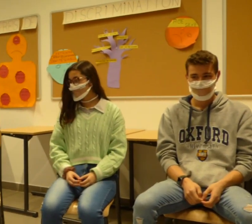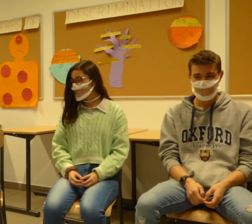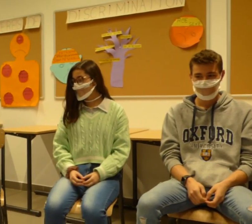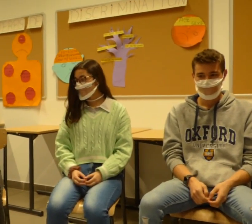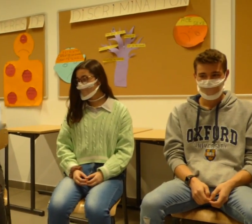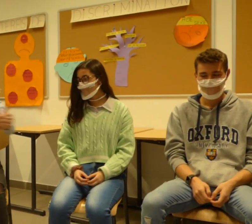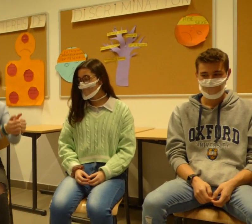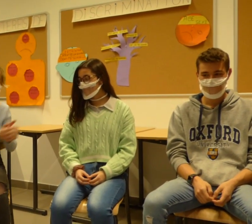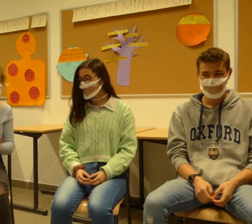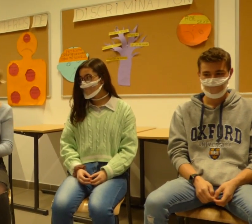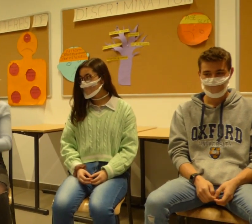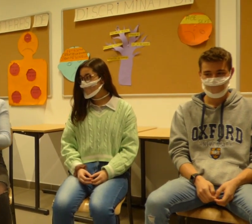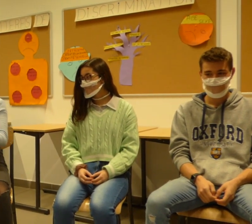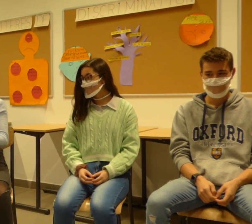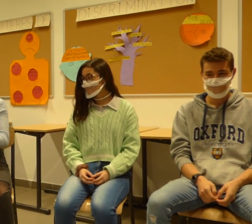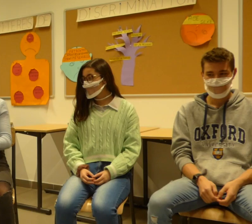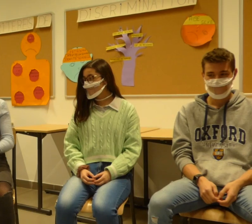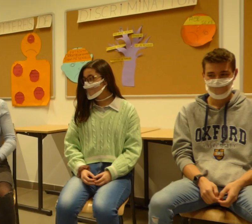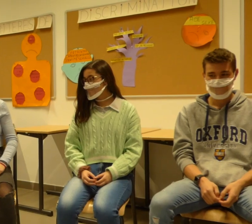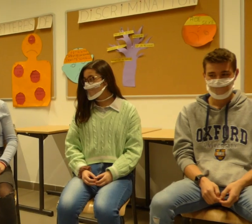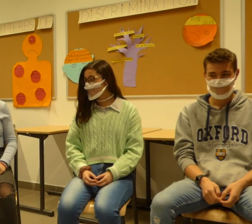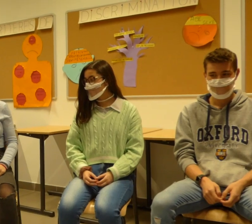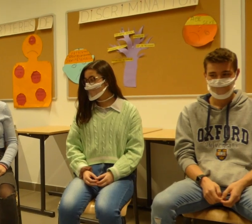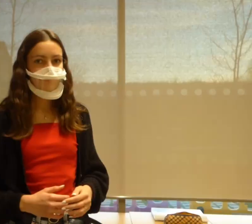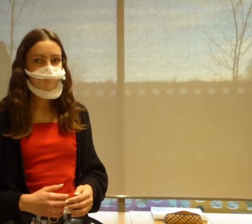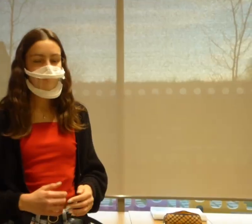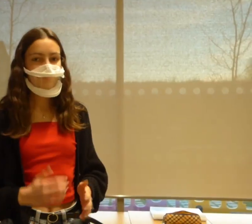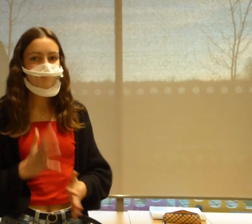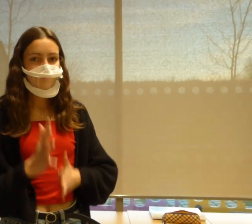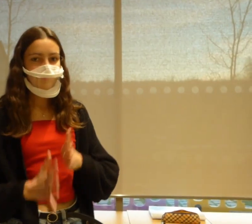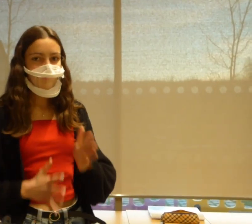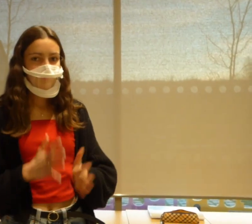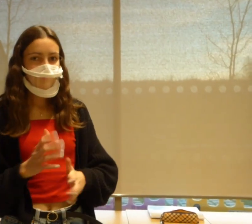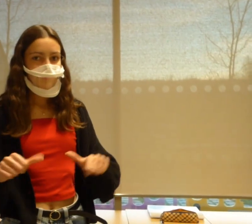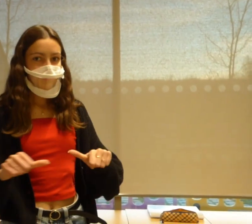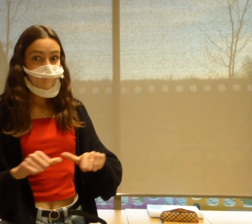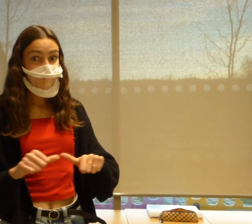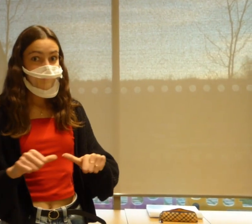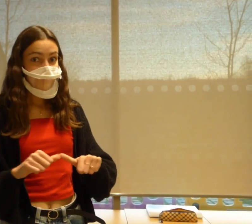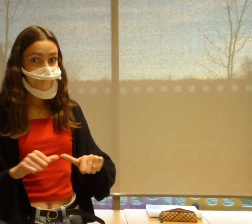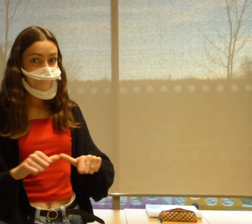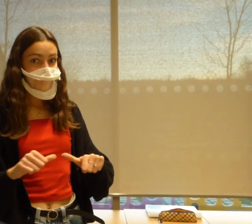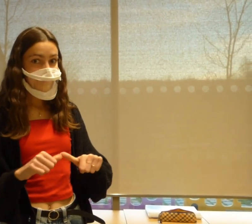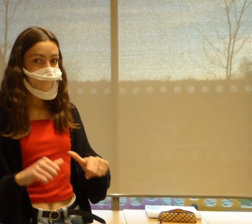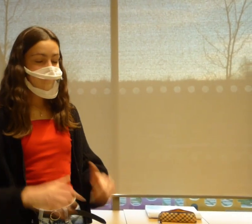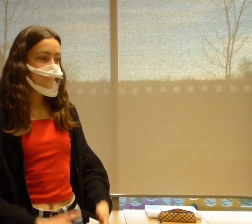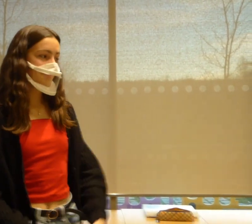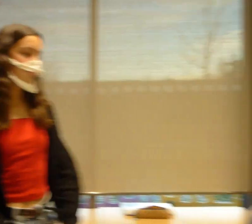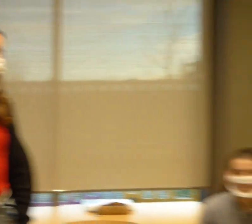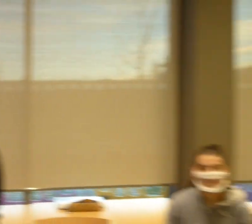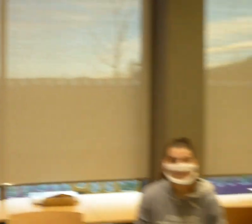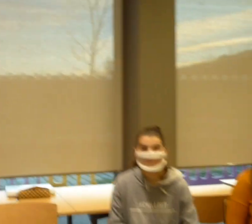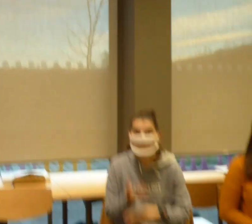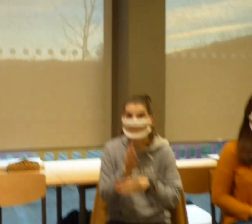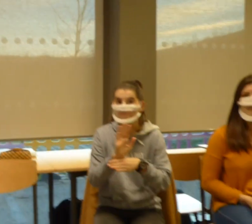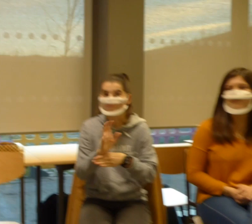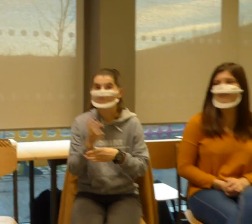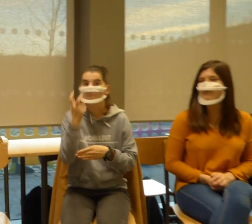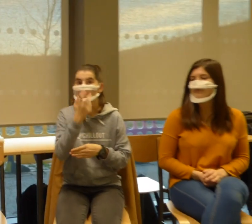un esprit collectif, ce qui nous permet d'être plus à l'aise. Que faisons-nous en langue des signes ? Nous